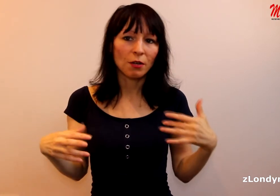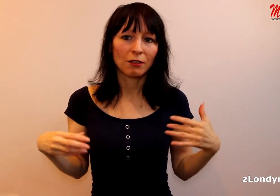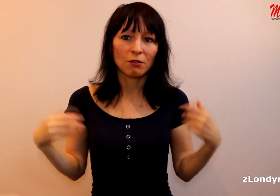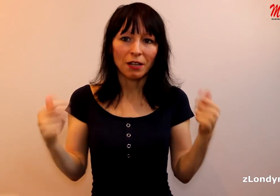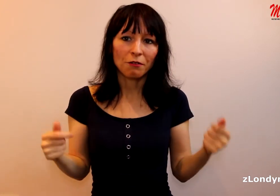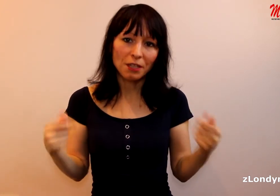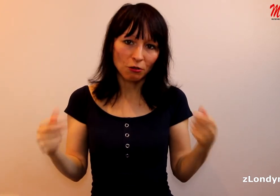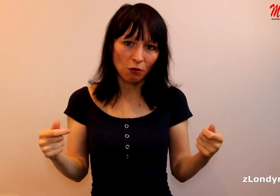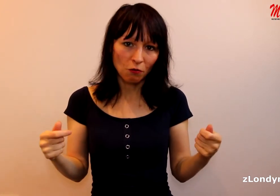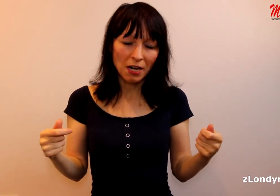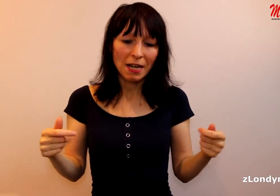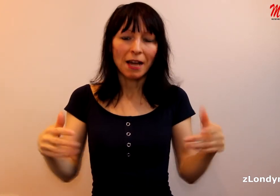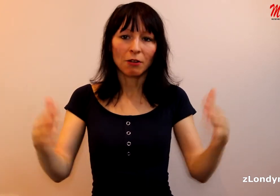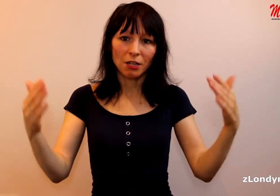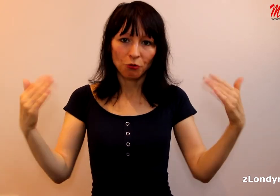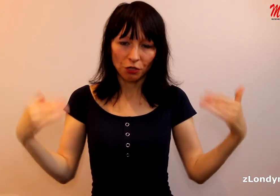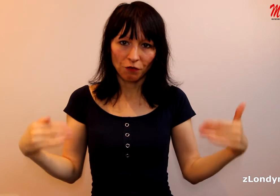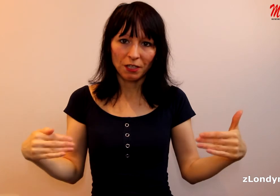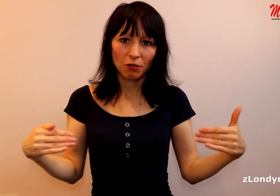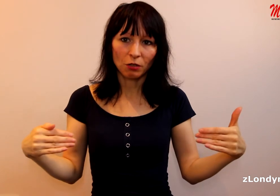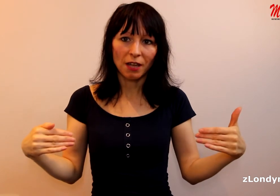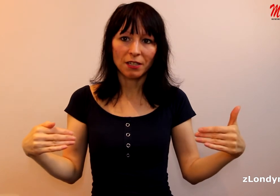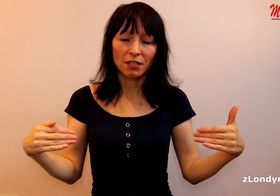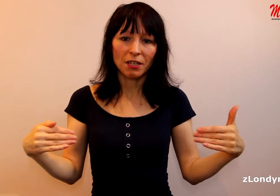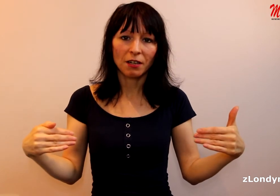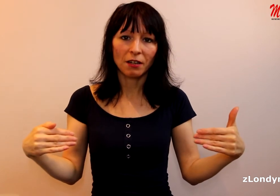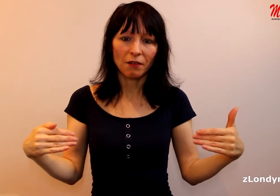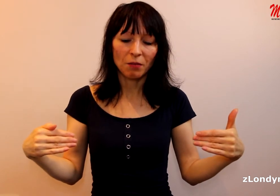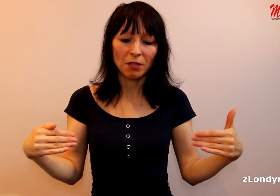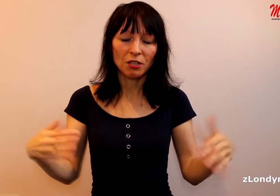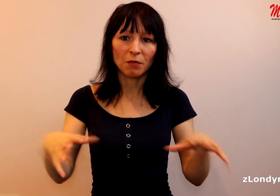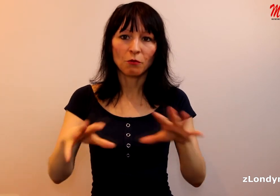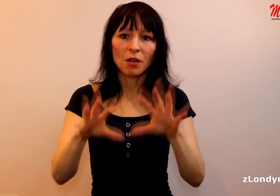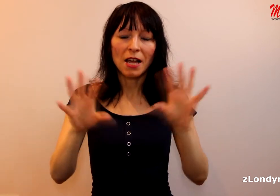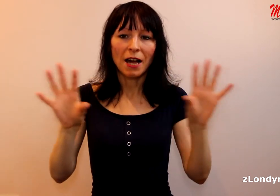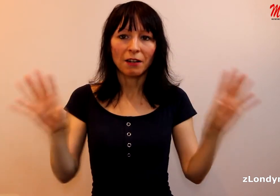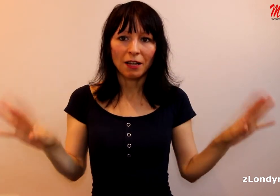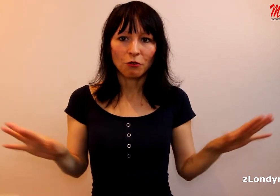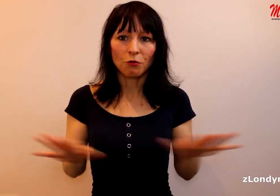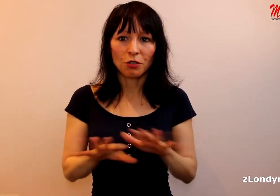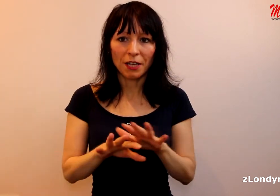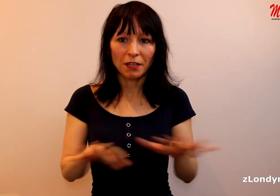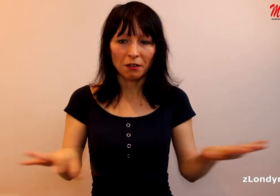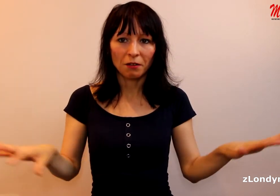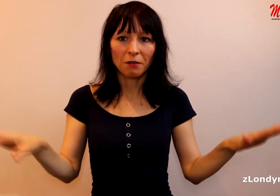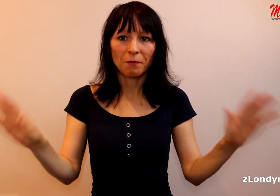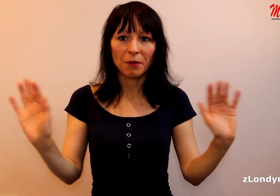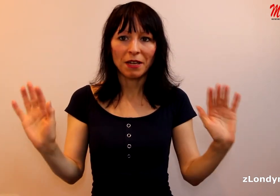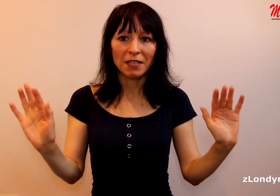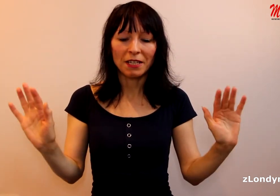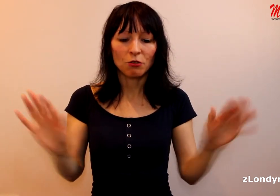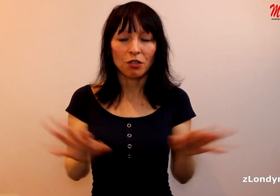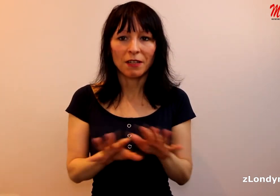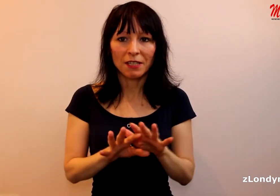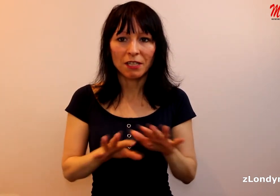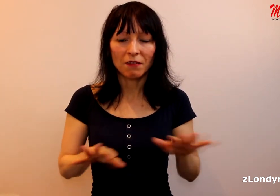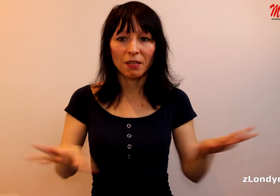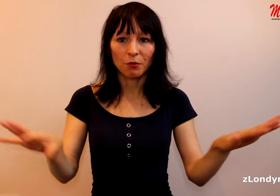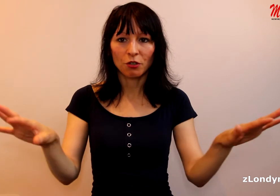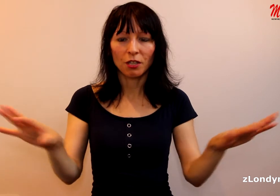korektnost takový jsou, akorát, že už teď vlastně odcházejí z těch hlavních mainstreamů a jdou do těch médií, což je vlastně skvělý, protože se